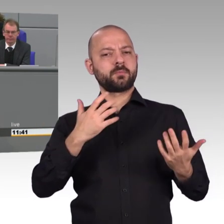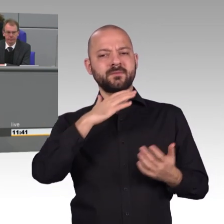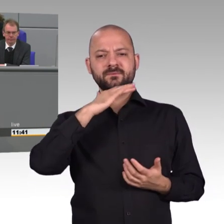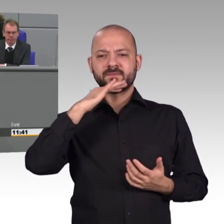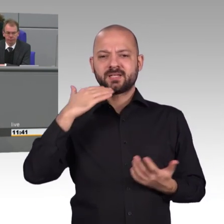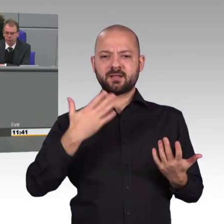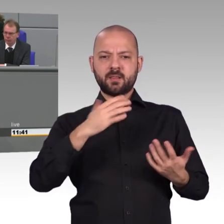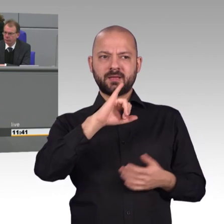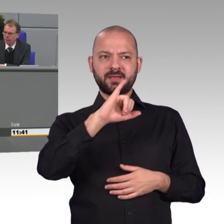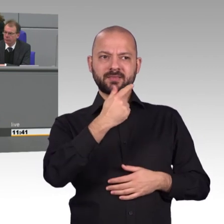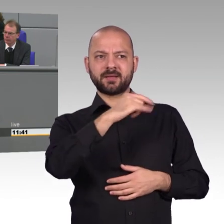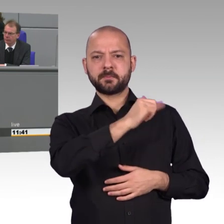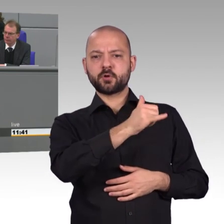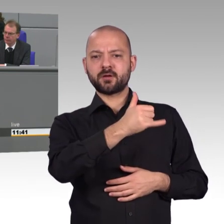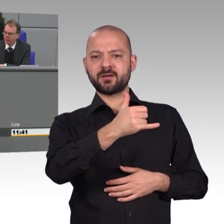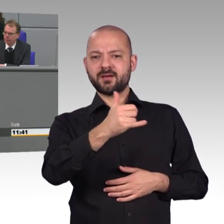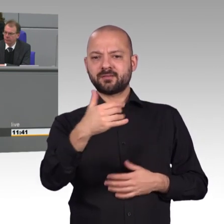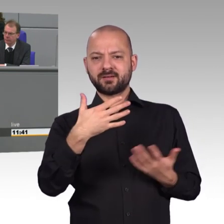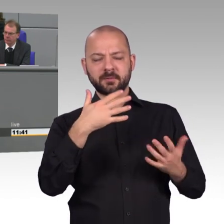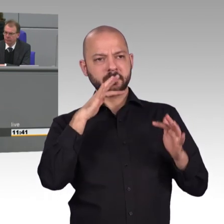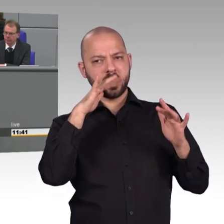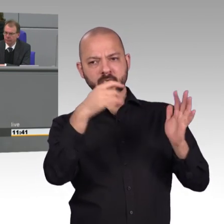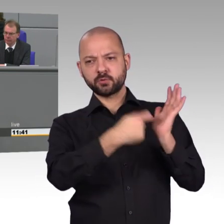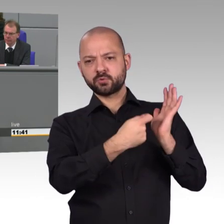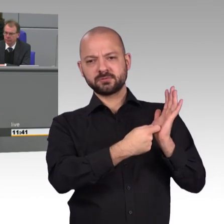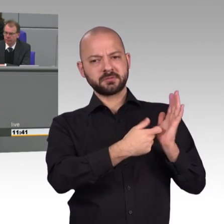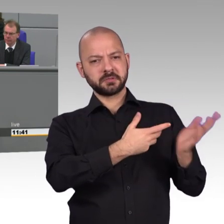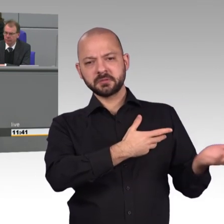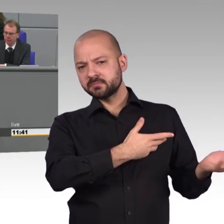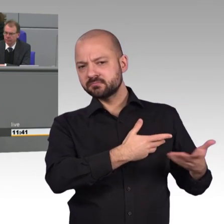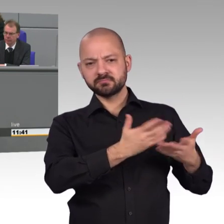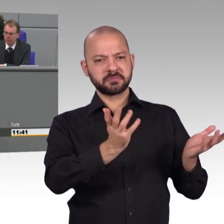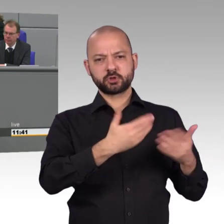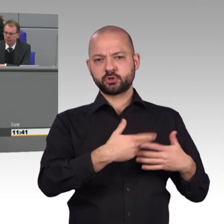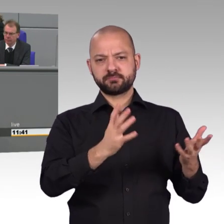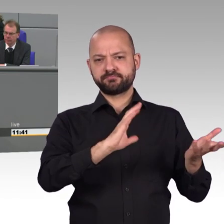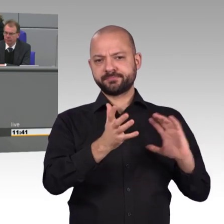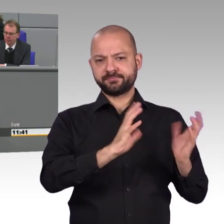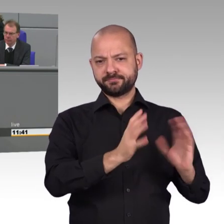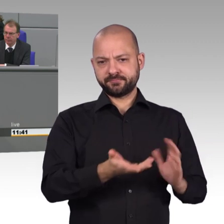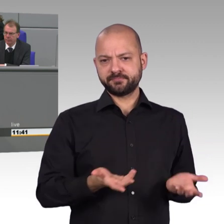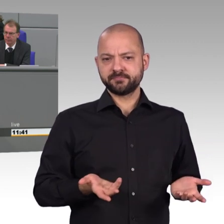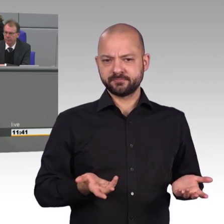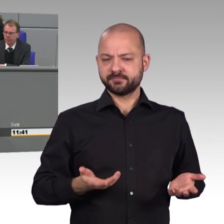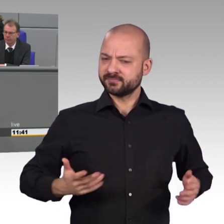allen IT-Projekten. Und Marian Wendt, das tut man nicht durch Reden, sondern da müssen Sie hier im Haus Gesetze machen.